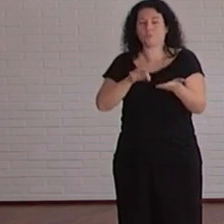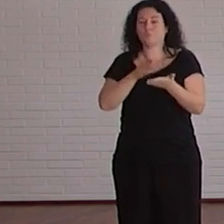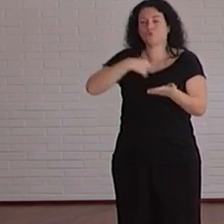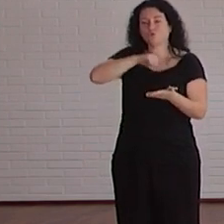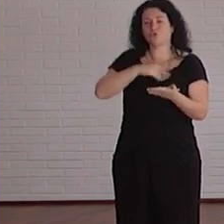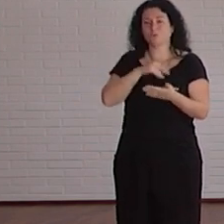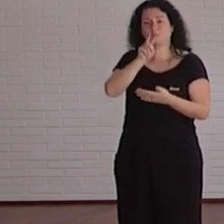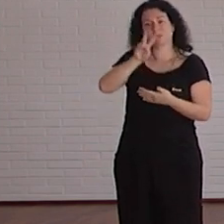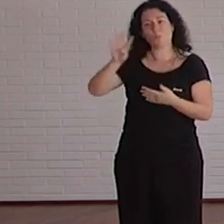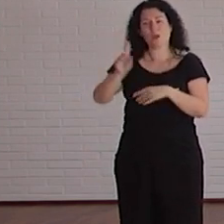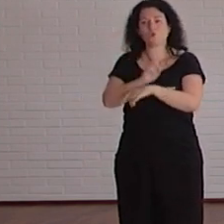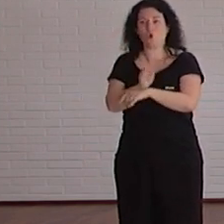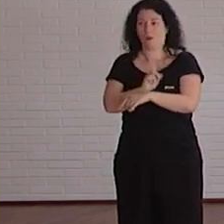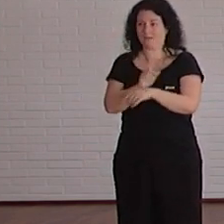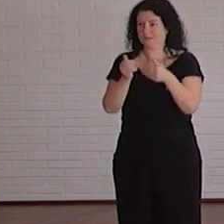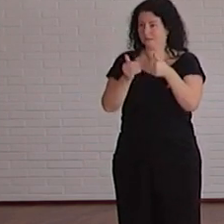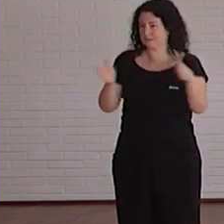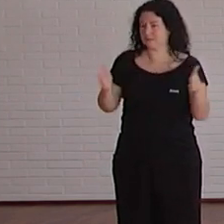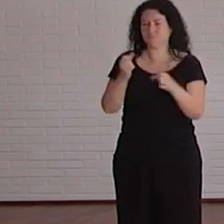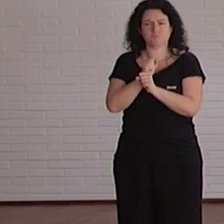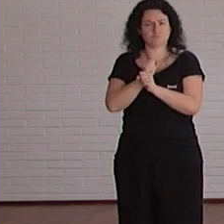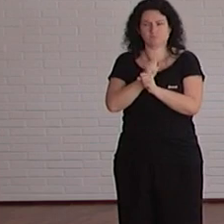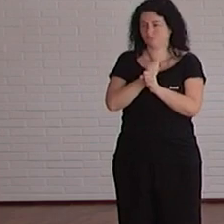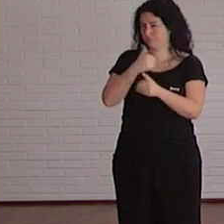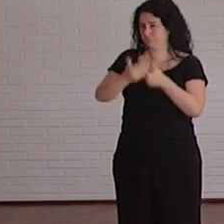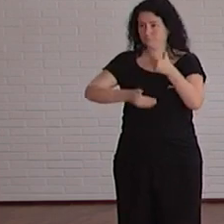24 horas al día 7 días a la semana